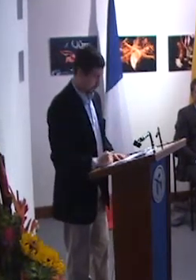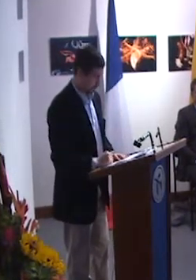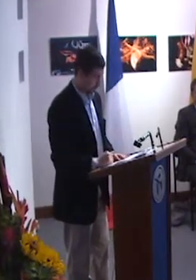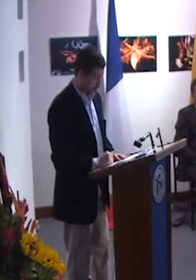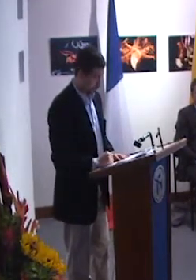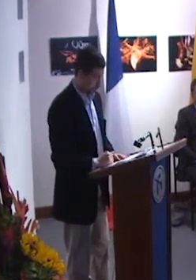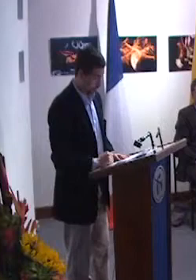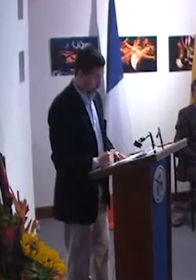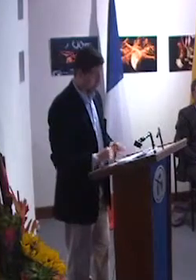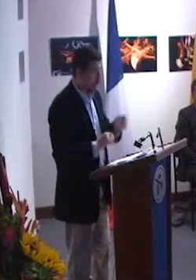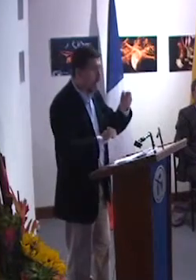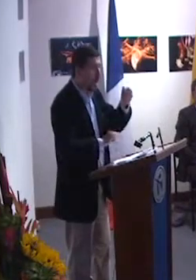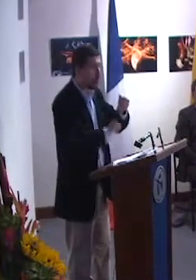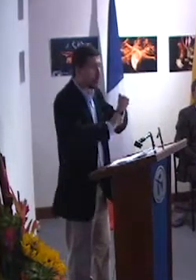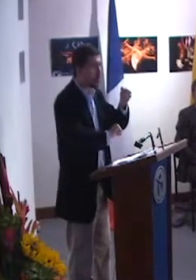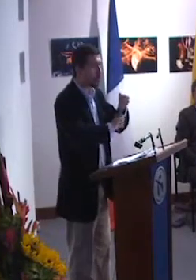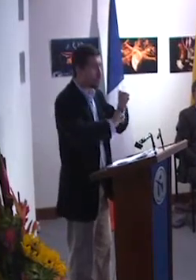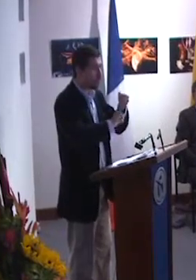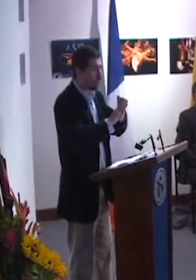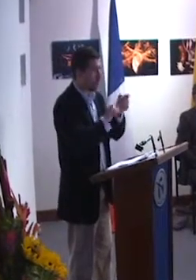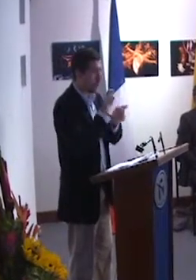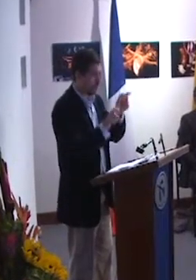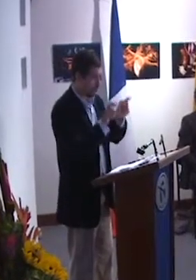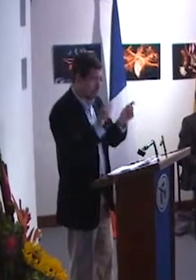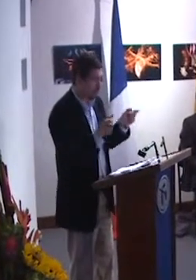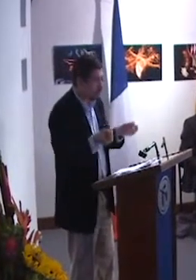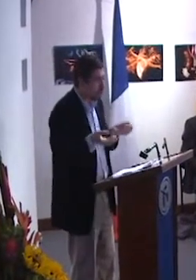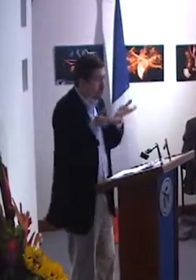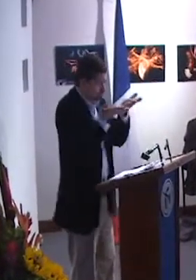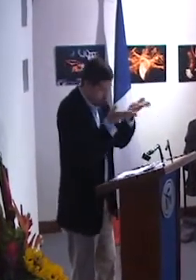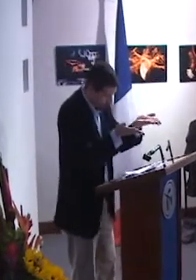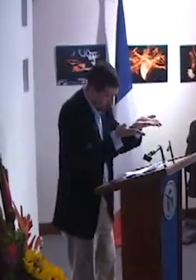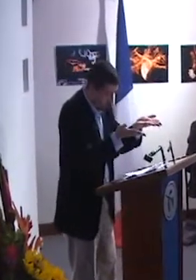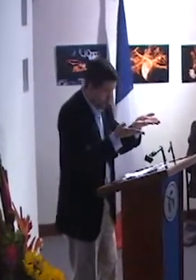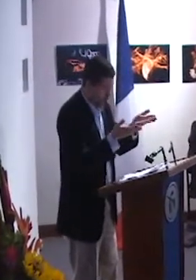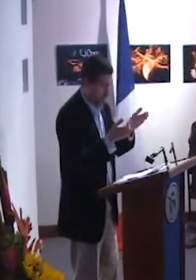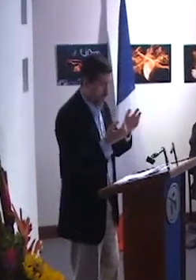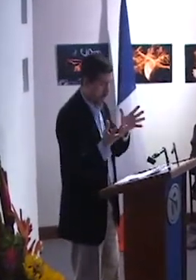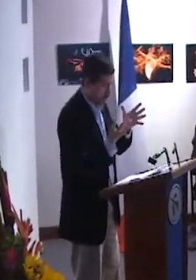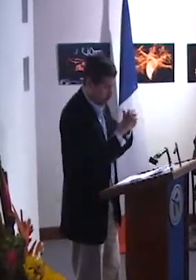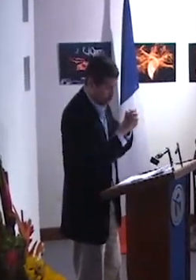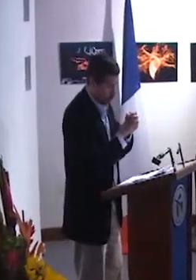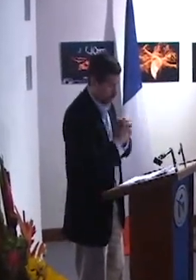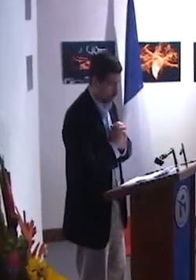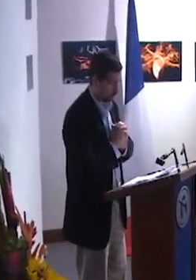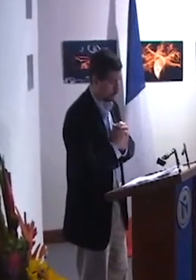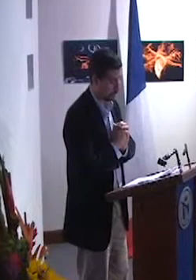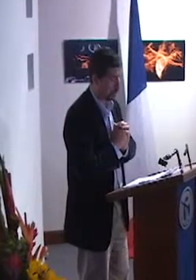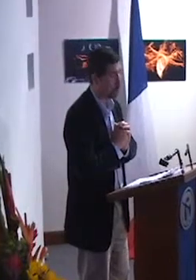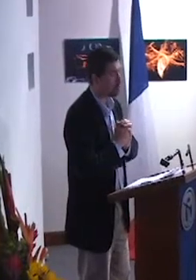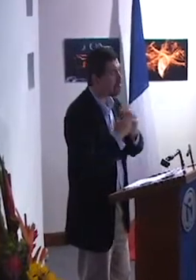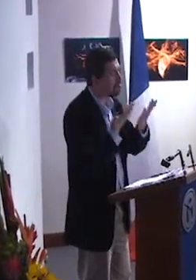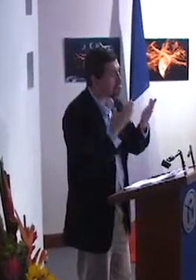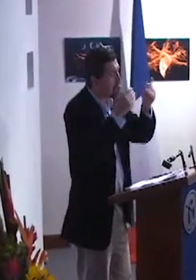ser las estructuras pedagógicas administrativas y las formas de apoyo para inclusión a los estudiantes en condición